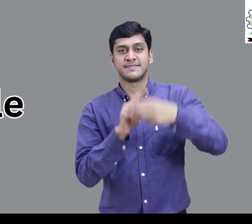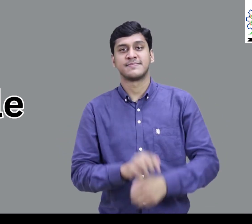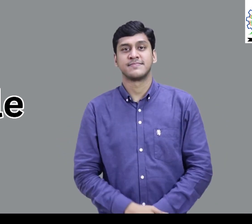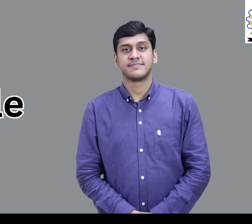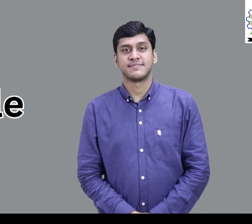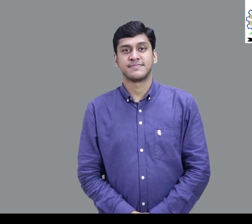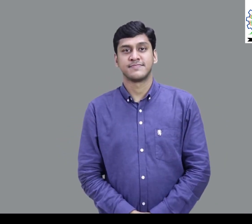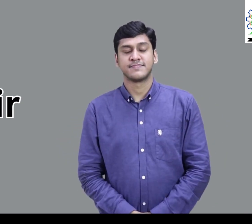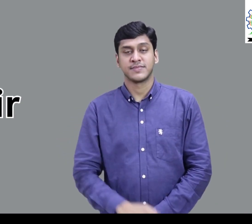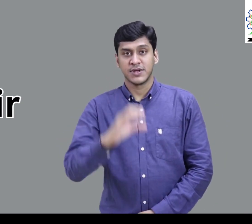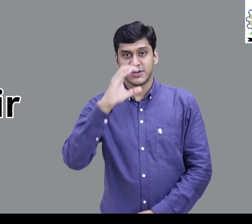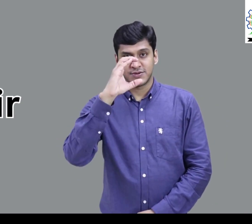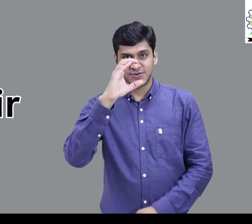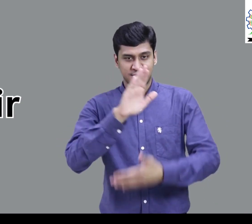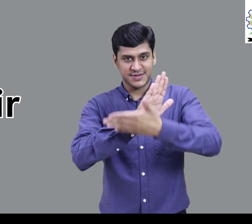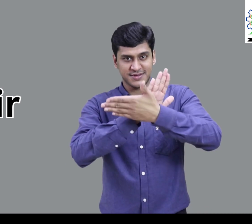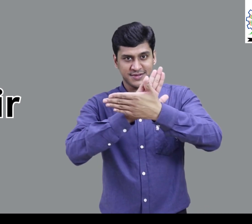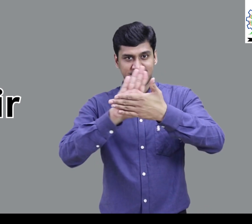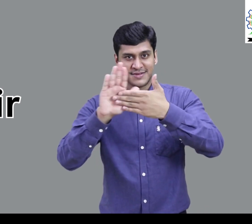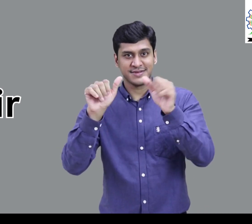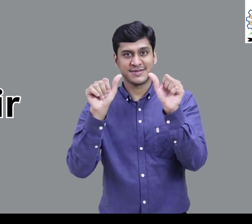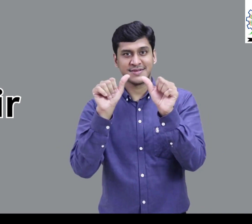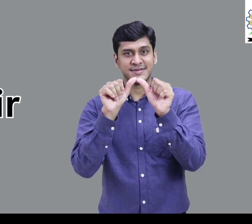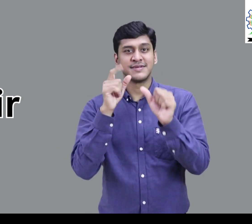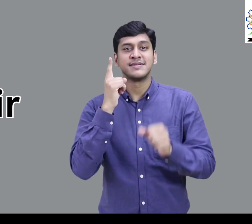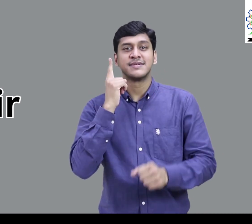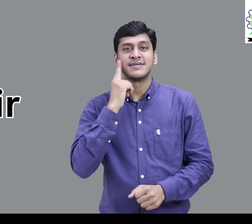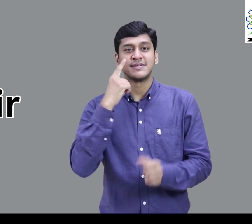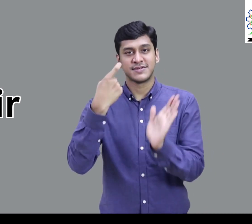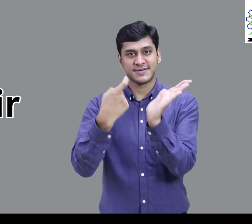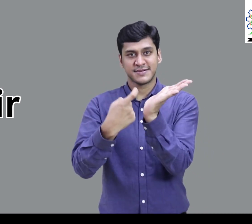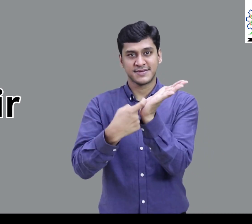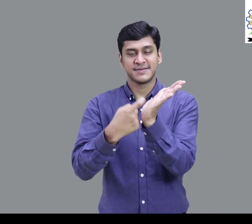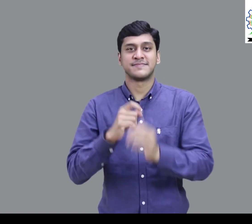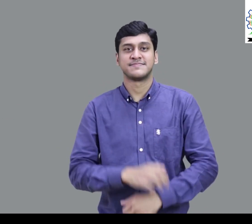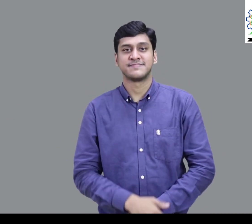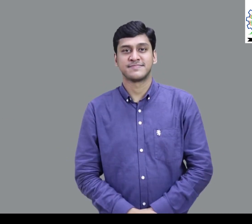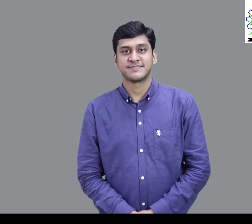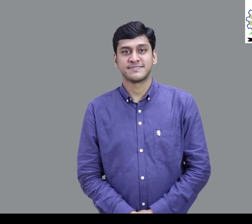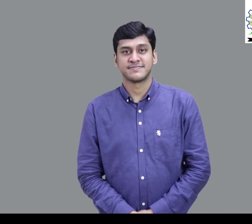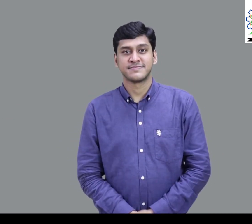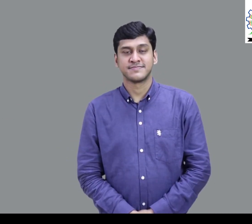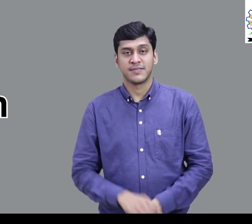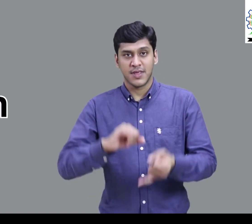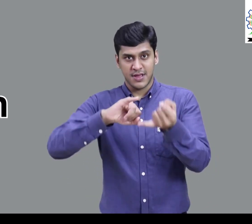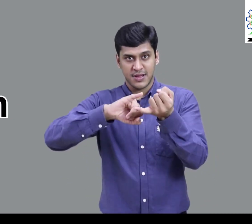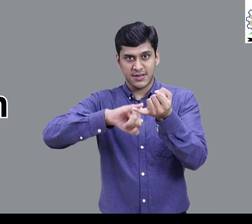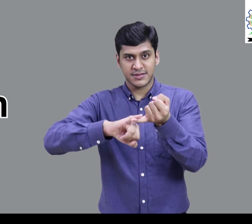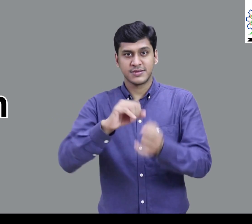C H A I R Chair S